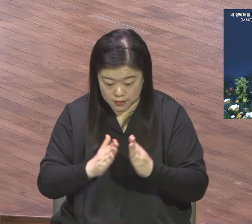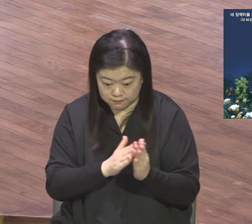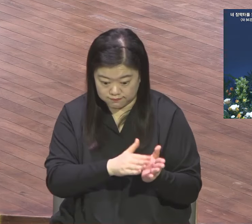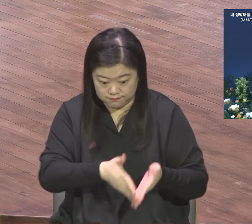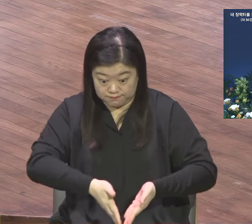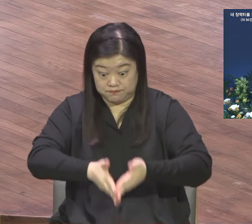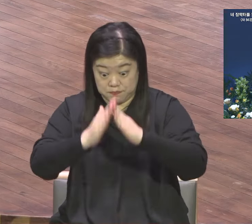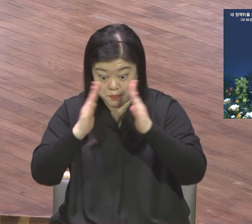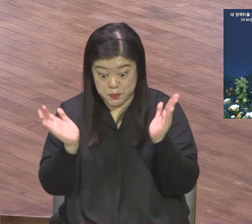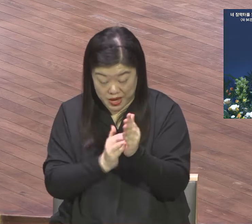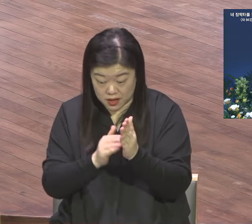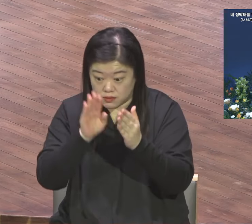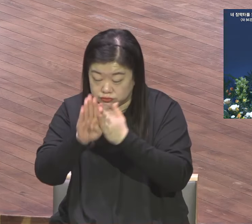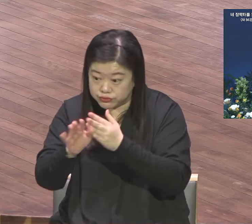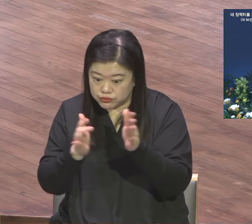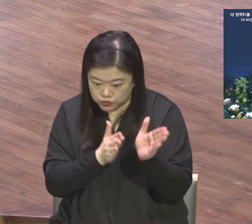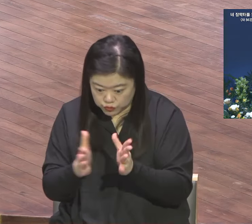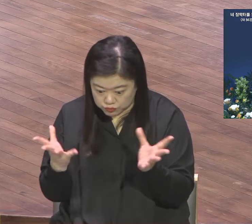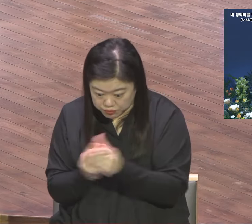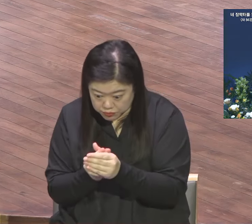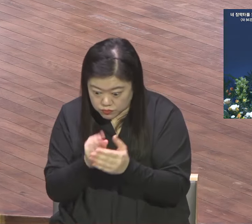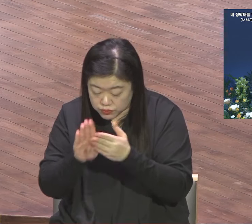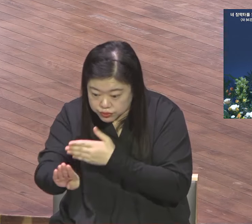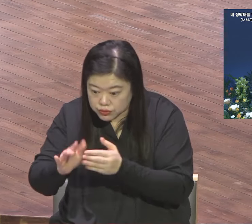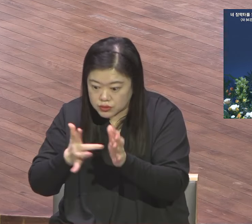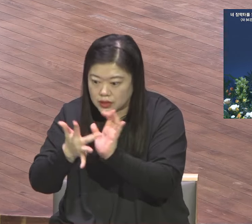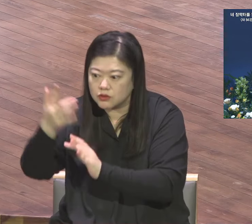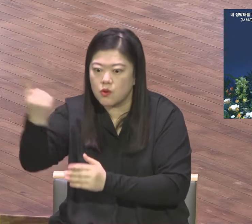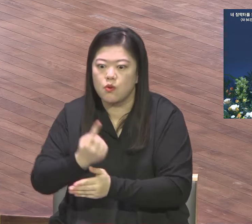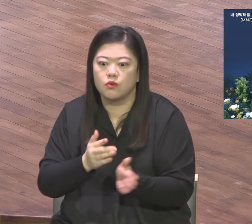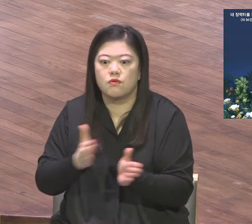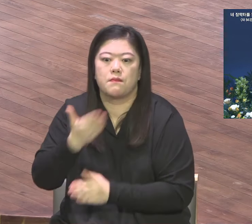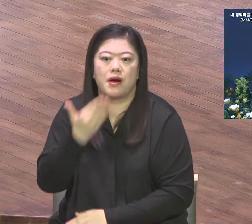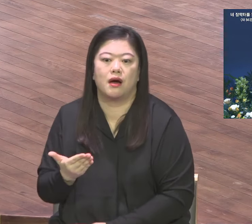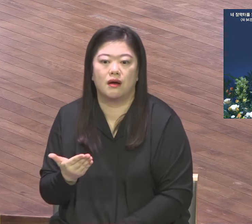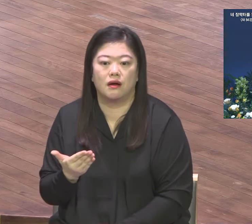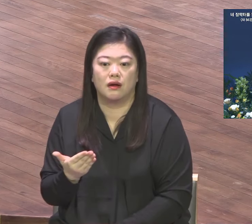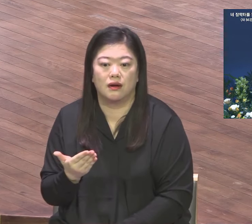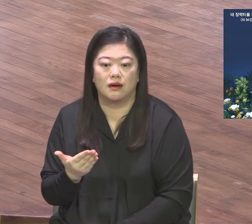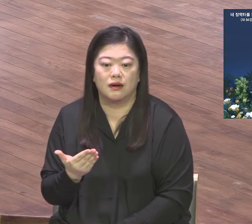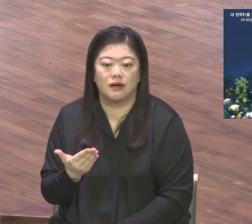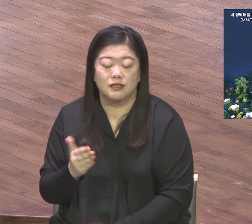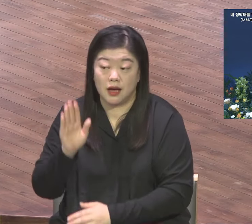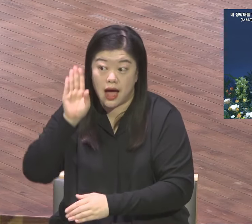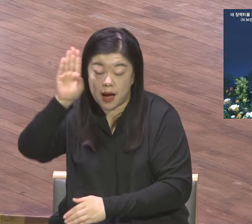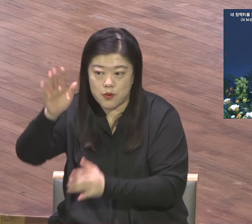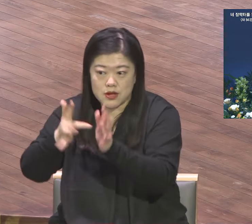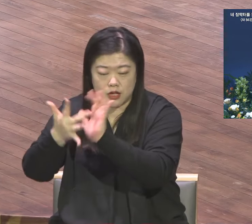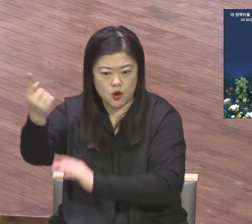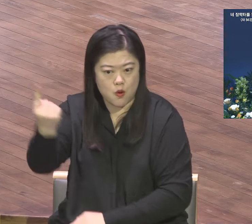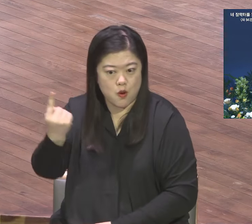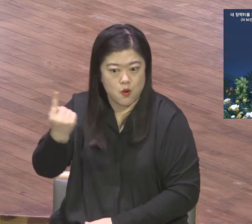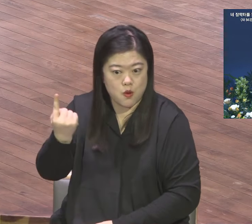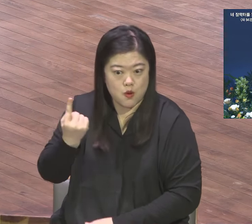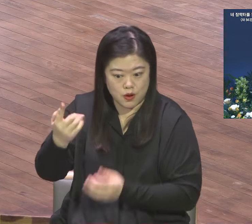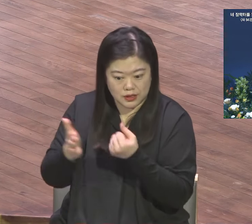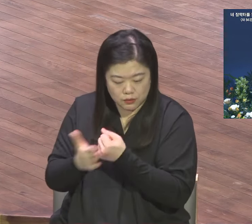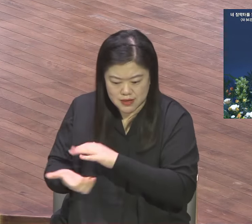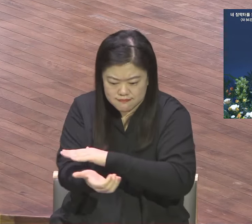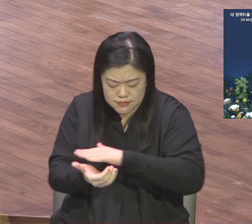교회의 보금정거를 통해서 온 세상 열방에 하나님의 통치 아래 들어오게 되는 성교적 메시지를